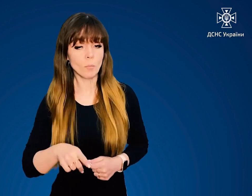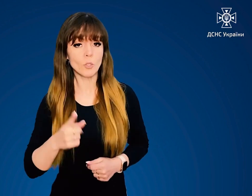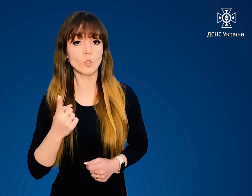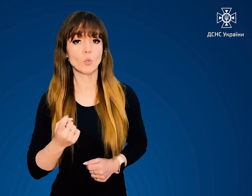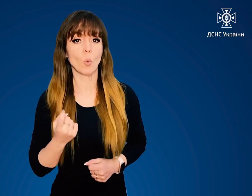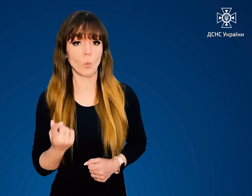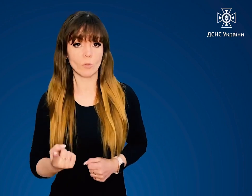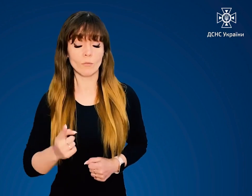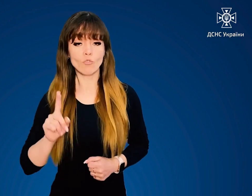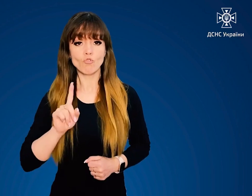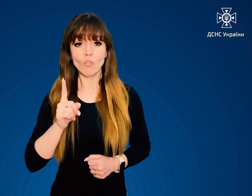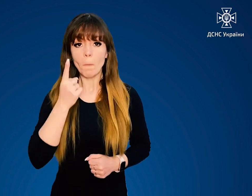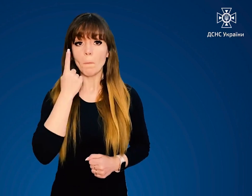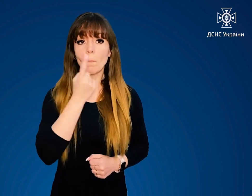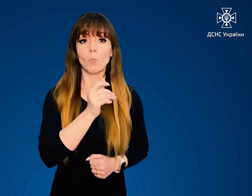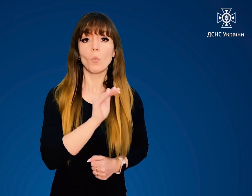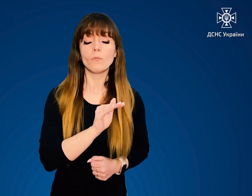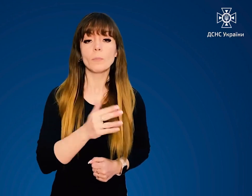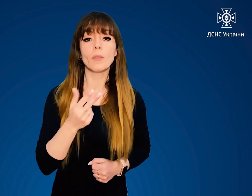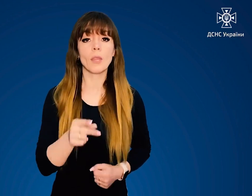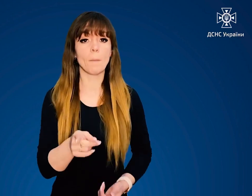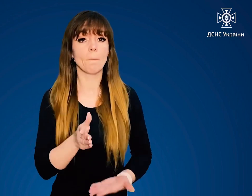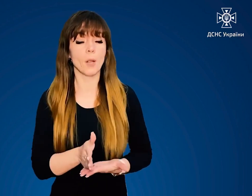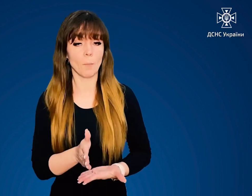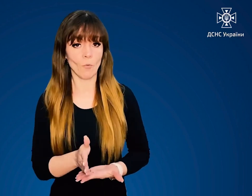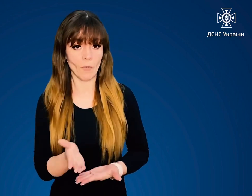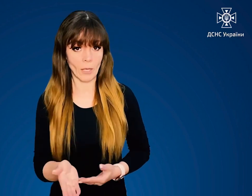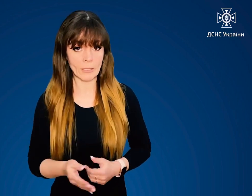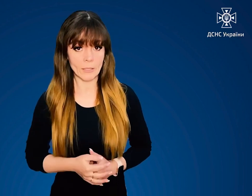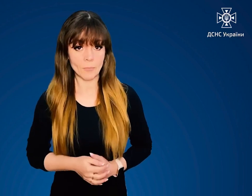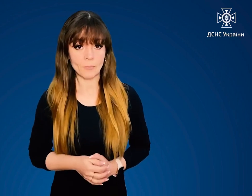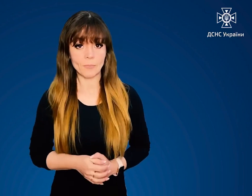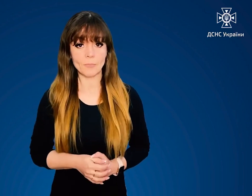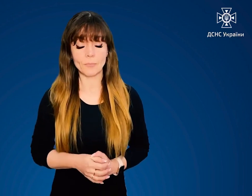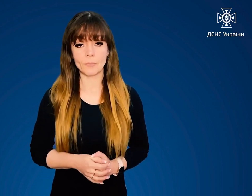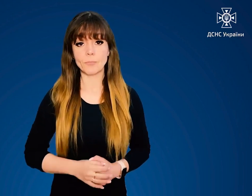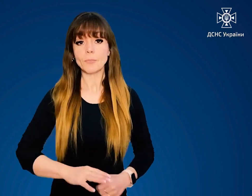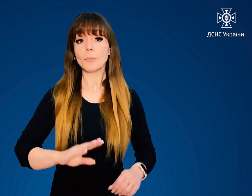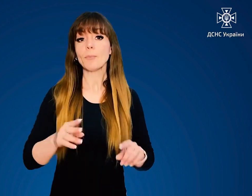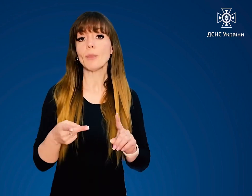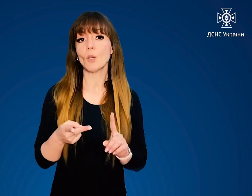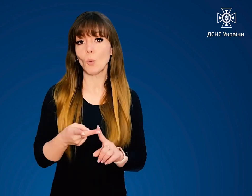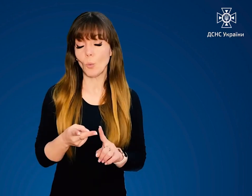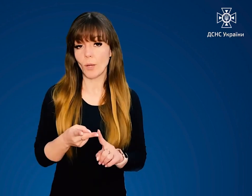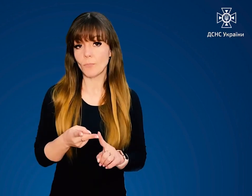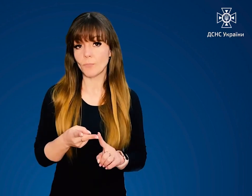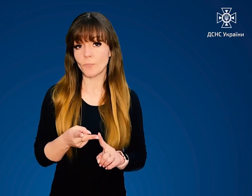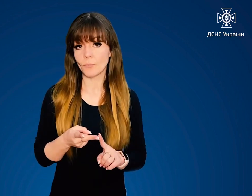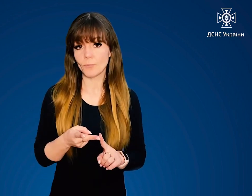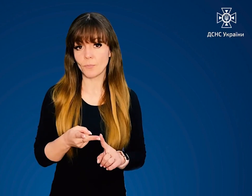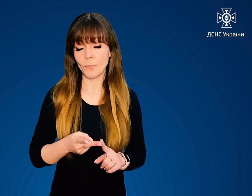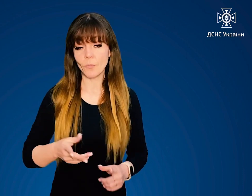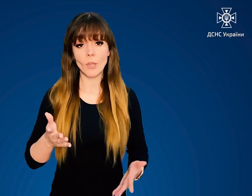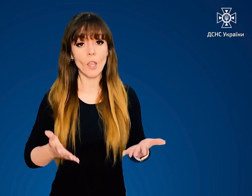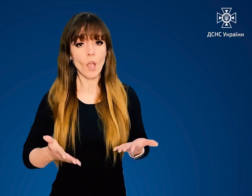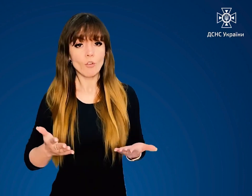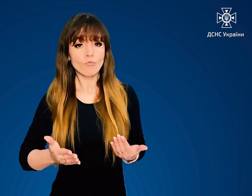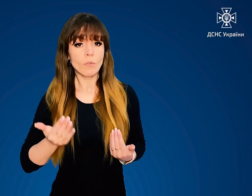101, щоб повідомити, де перебуваєте. Друге. Якщо